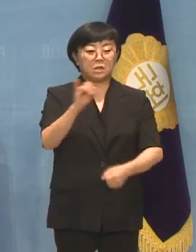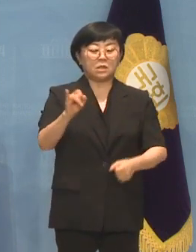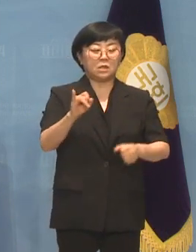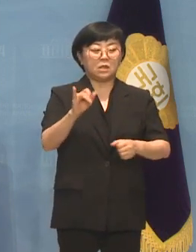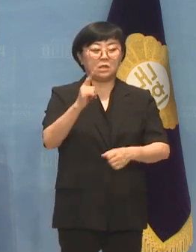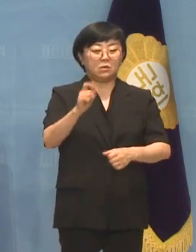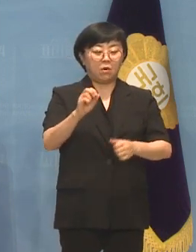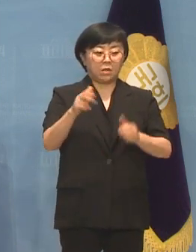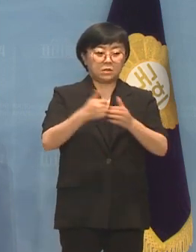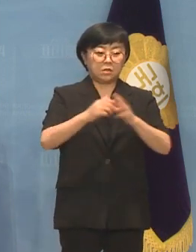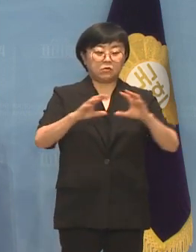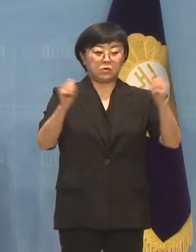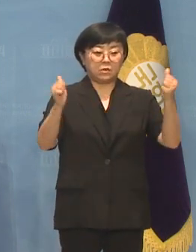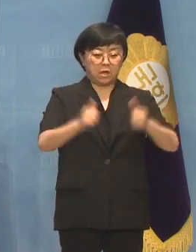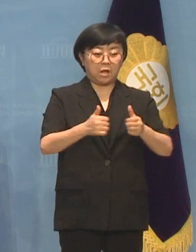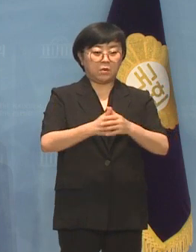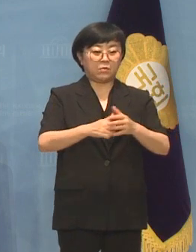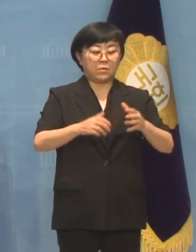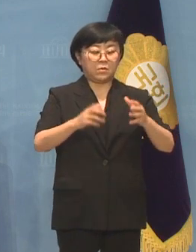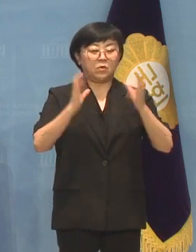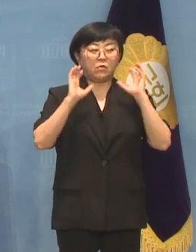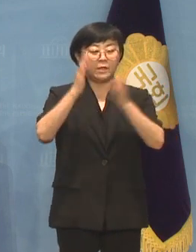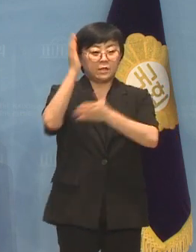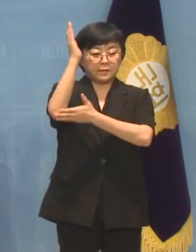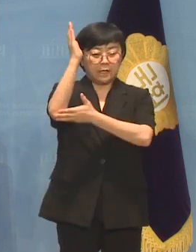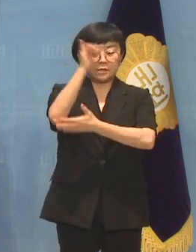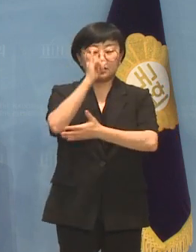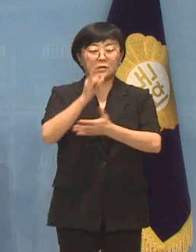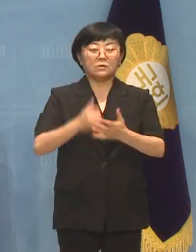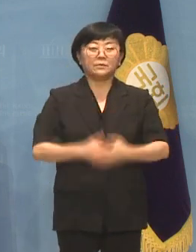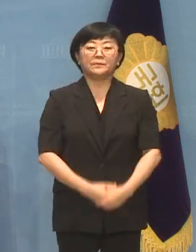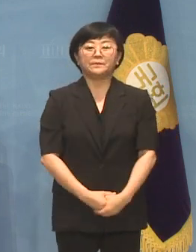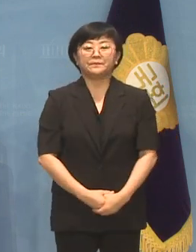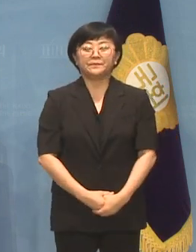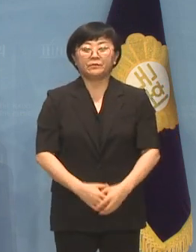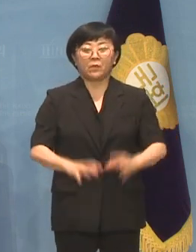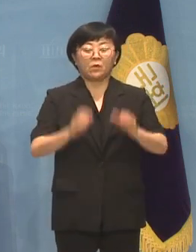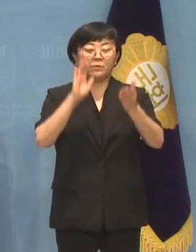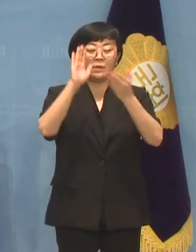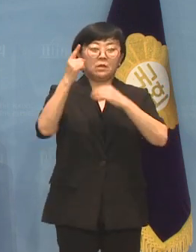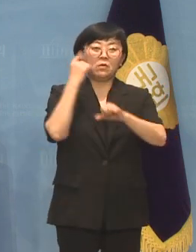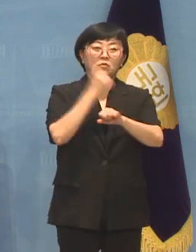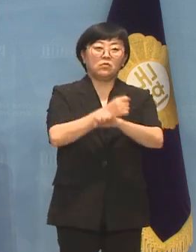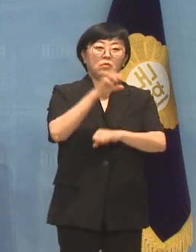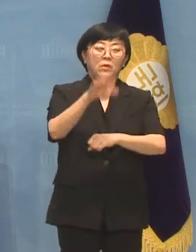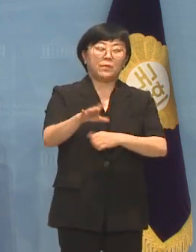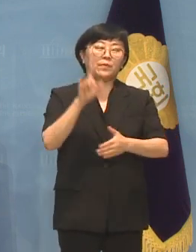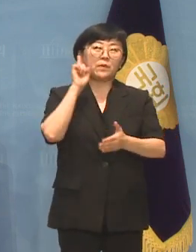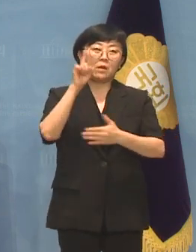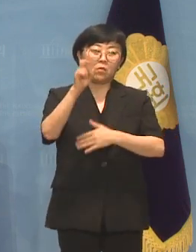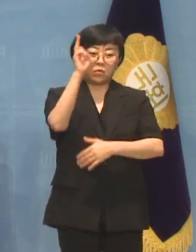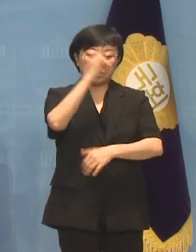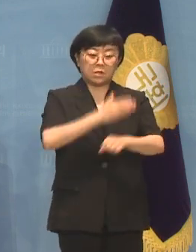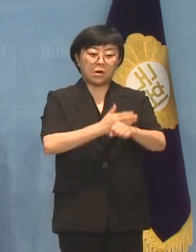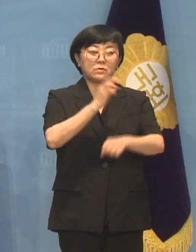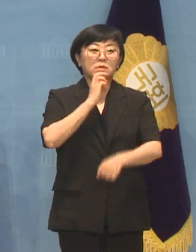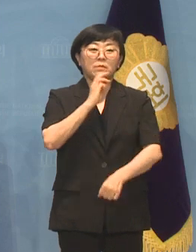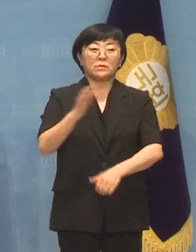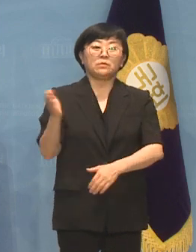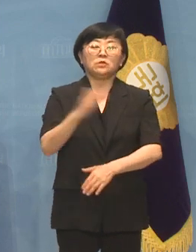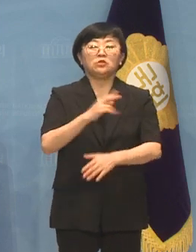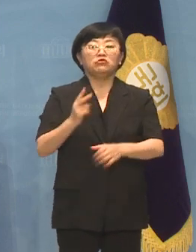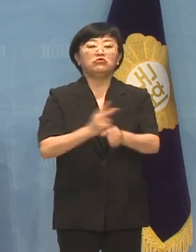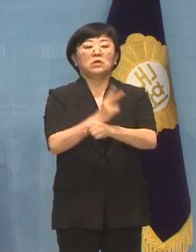국회사무청장의 환영사가 있을 예정입니다 국회 미래연구원은 내일 오전 9시 30분부터